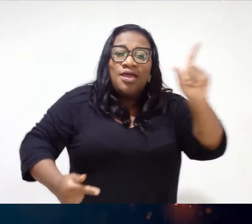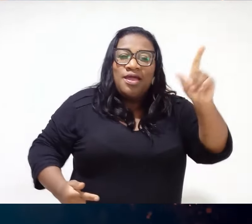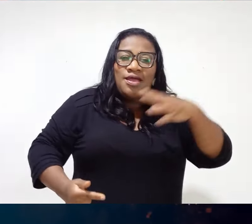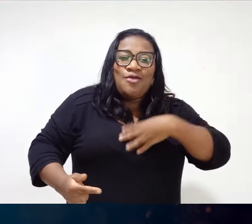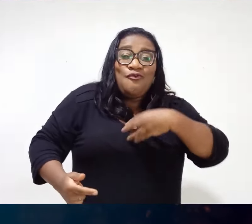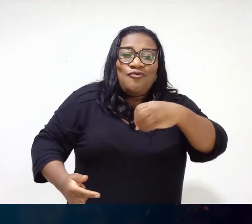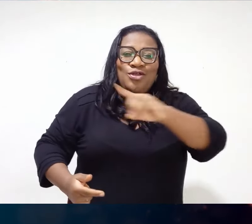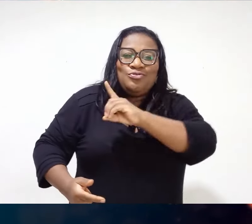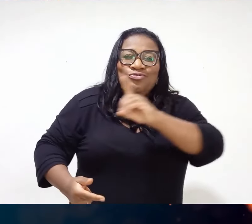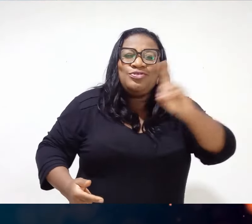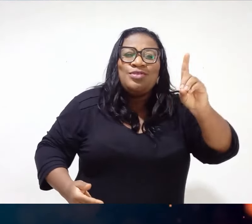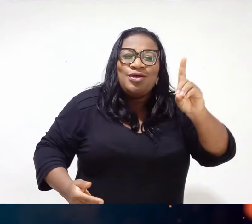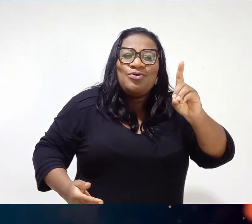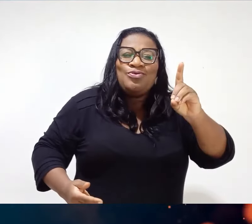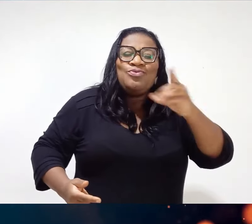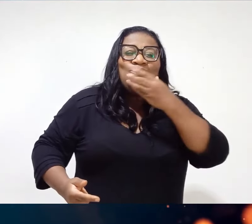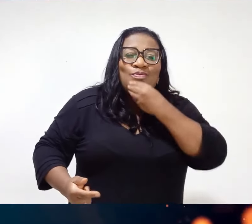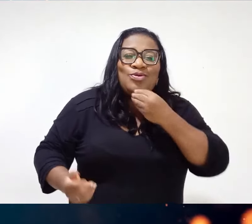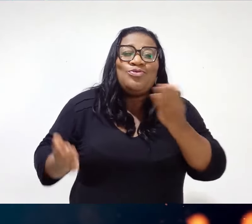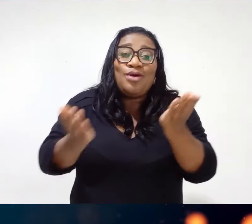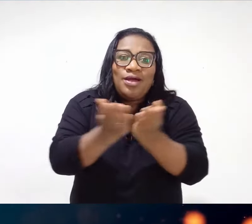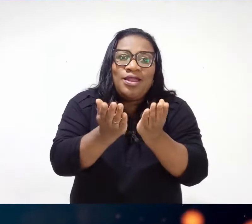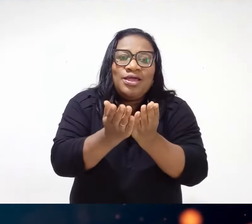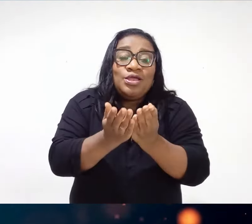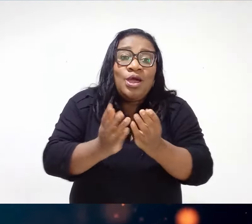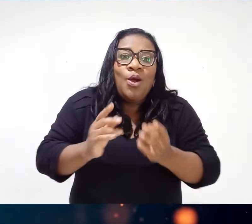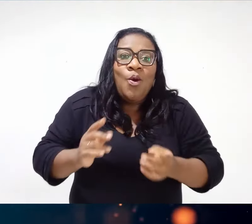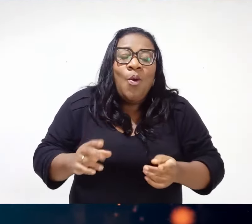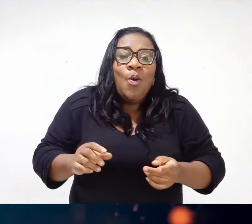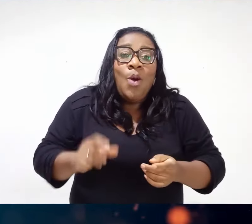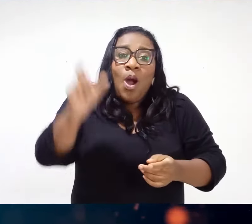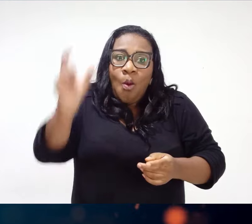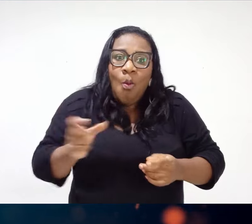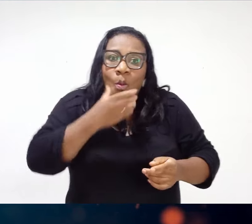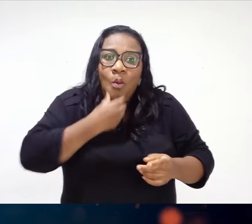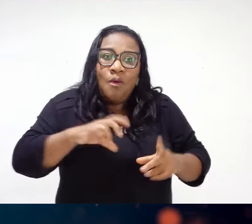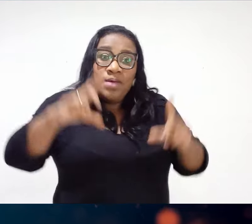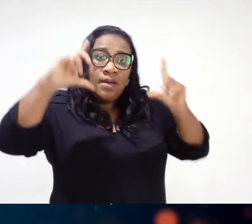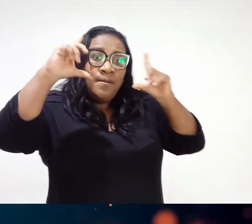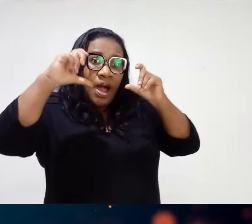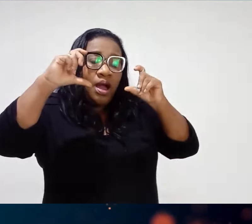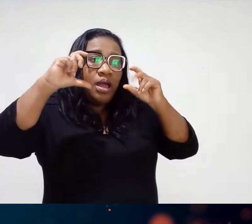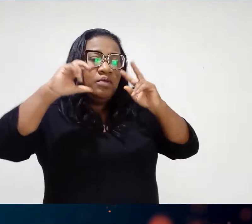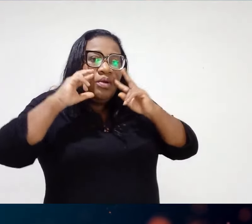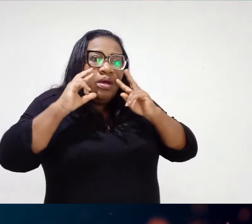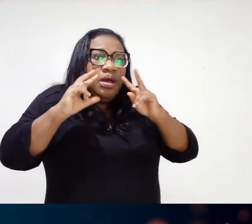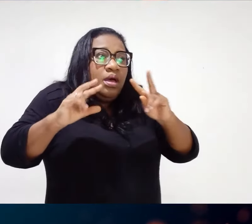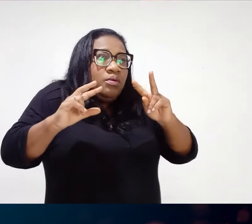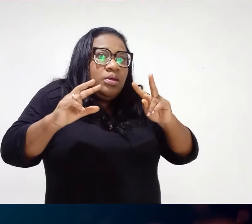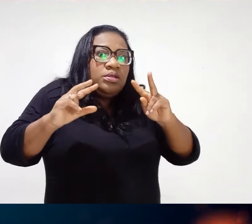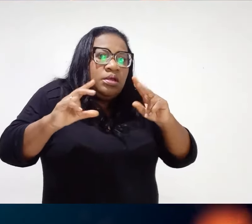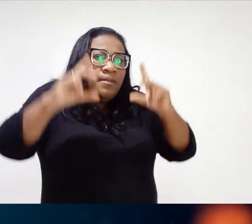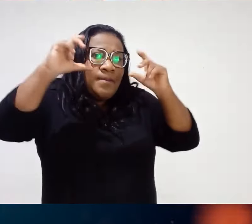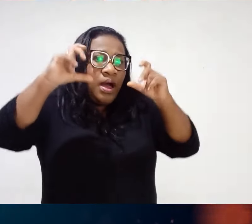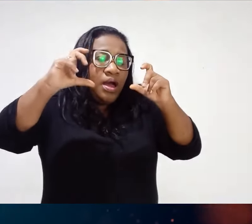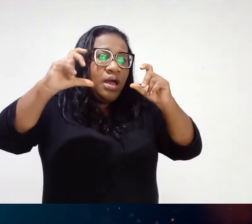Sabe o que me chama a atenção Também? O comentário do fotógrafo Que fez a foto Ele falou assim Que Gabriel estava No momento certo